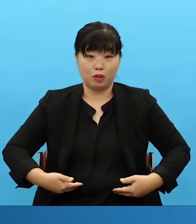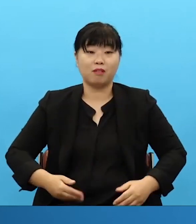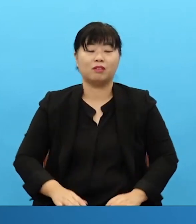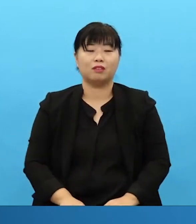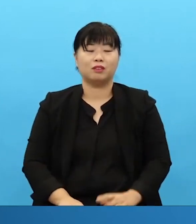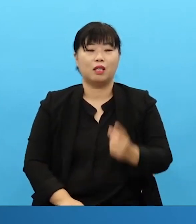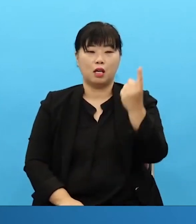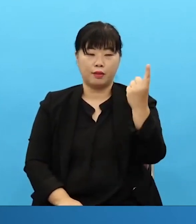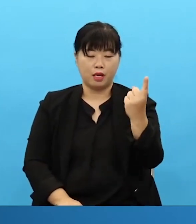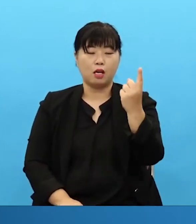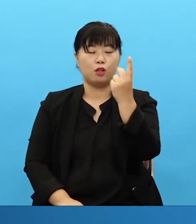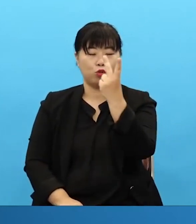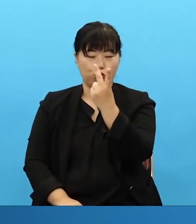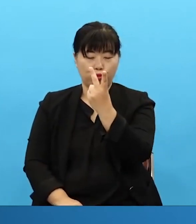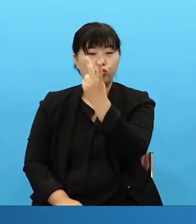And so we must draw a picture of this.